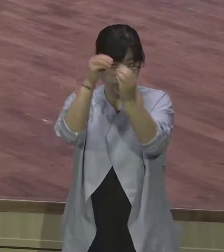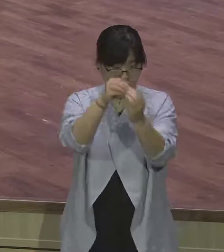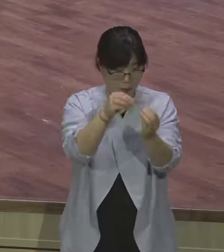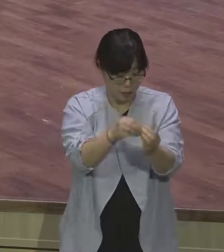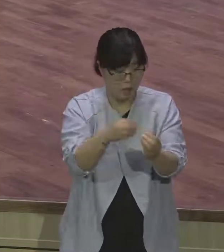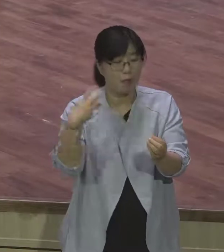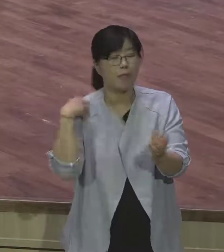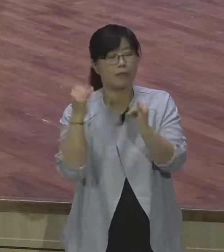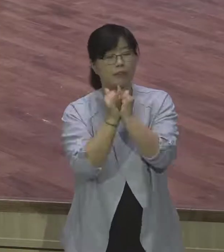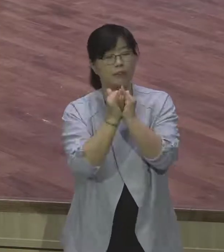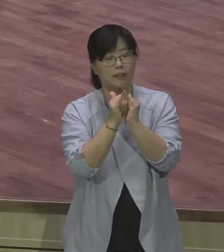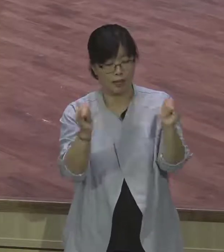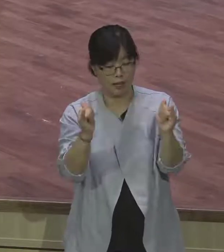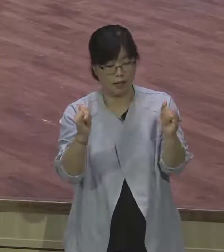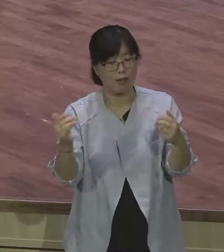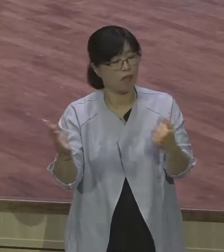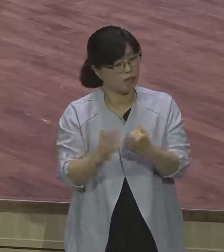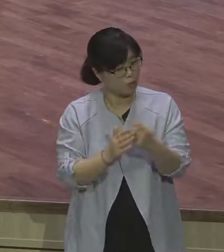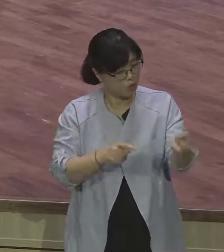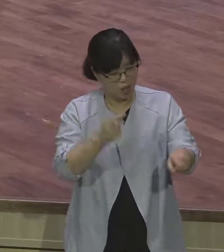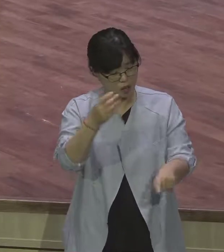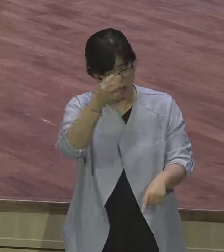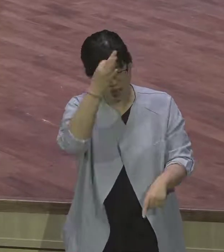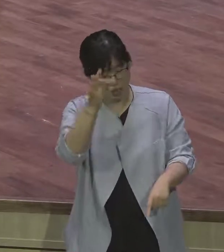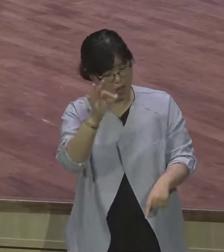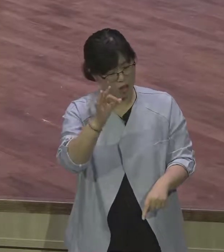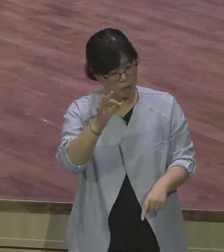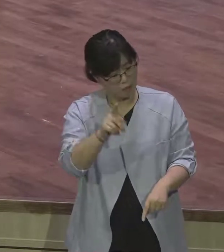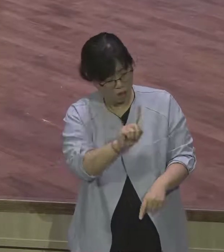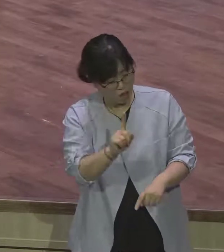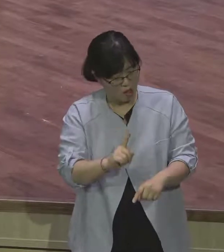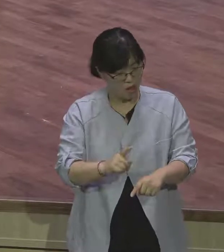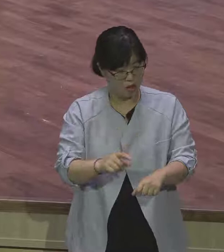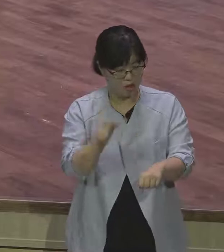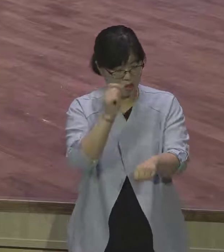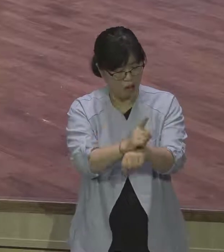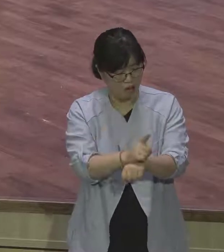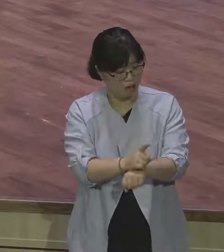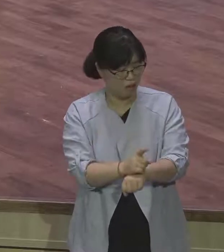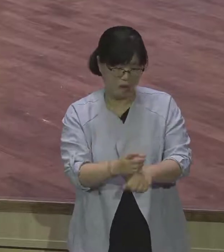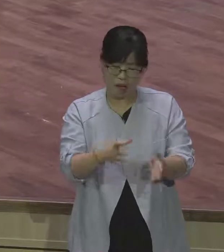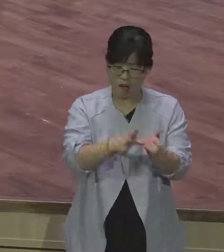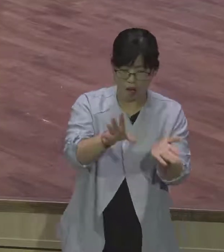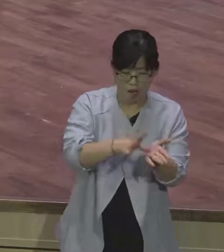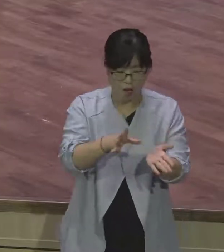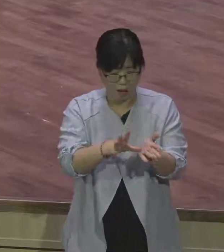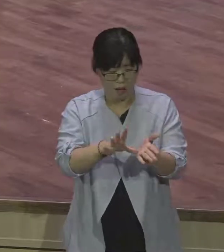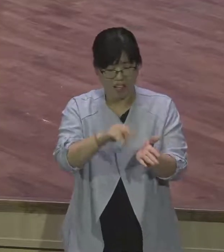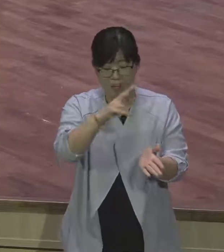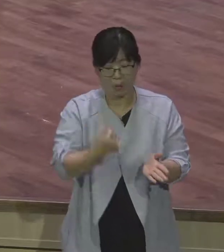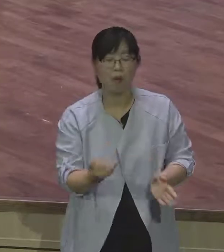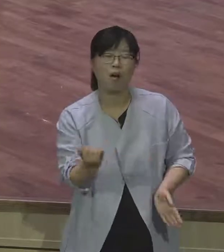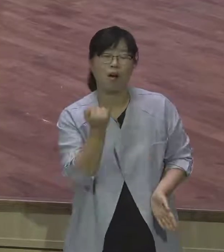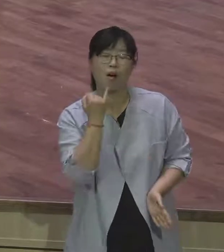성질이 어떻든 언약 속에 들어와서 언약 개성자라. 그래 하나님이 택해버렸어요. 이게 중요합니다.